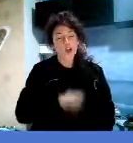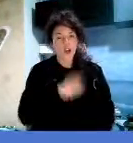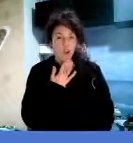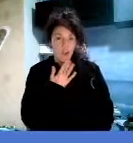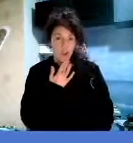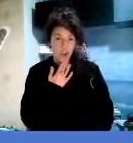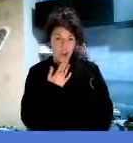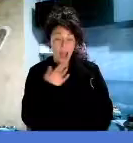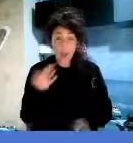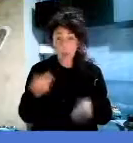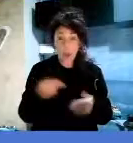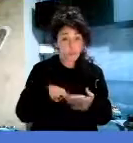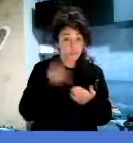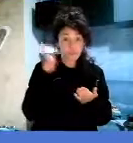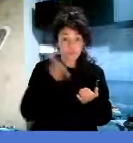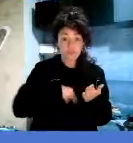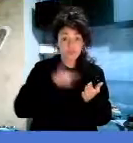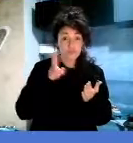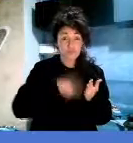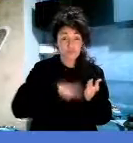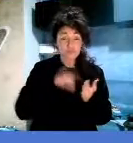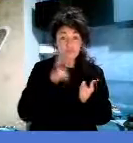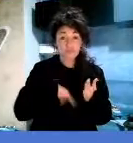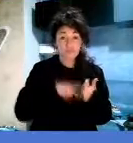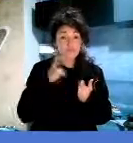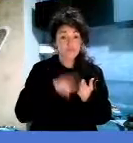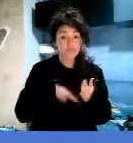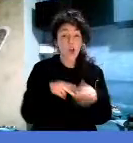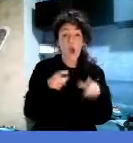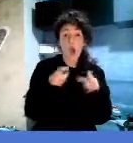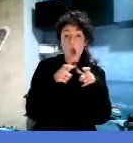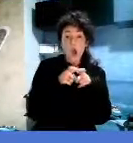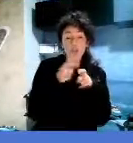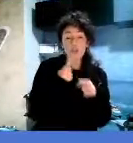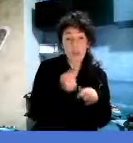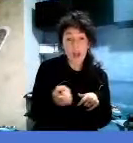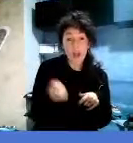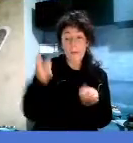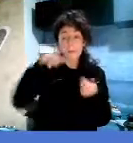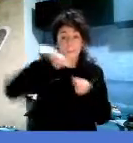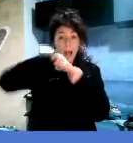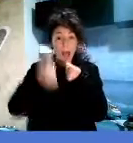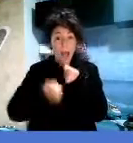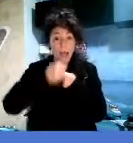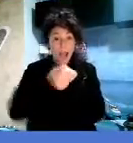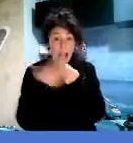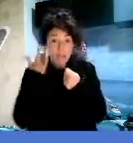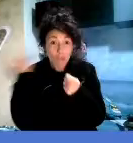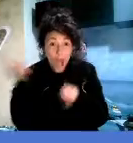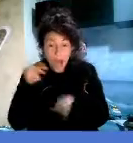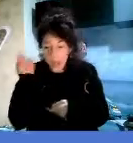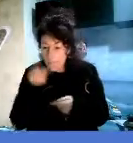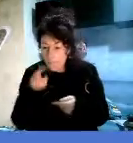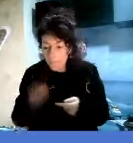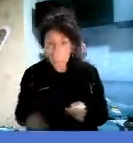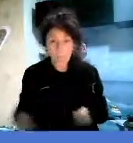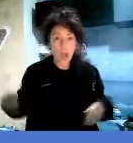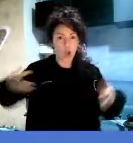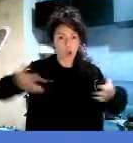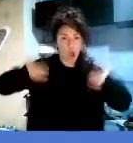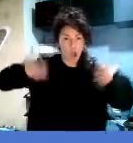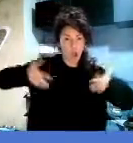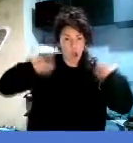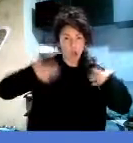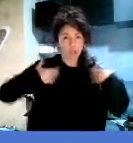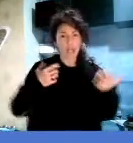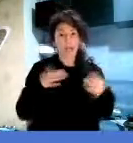rosse, cieli blu, banane gialle e anche pinguine e gorilla. Ma non ho mai dipinto un bacio.